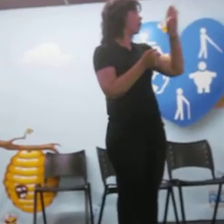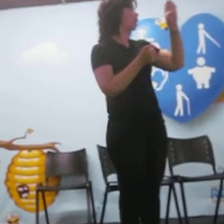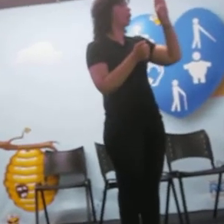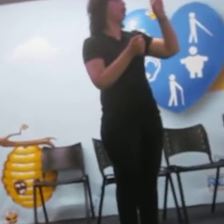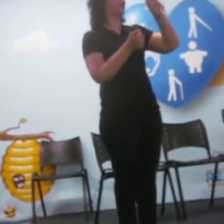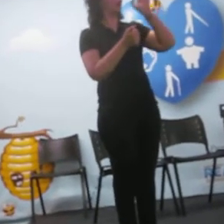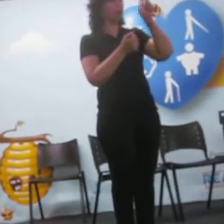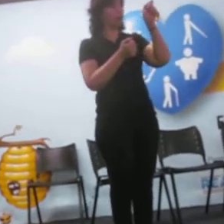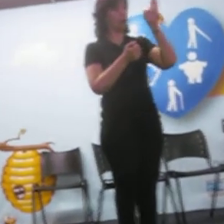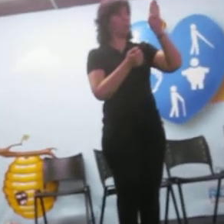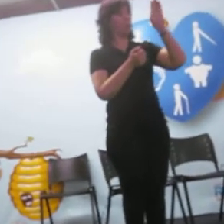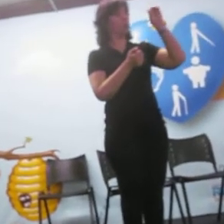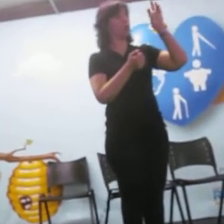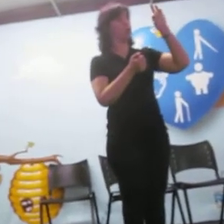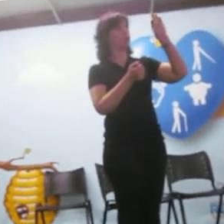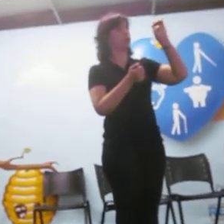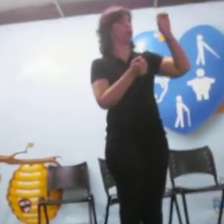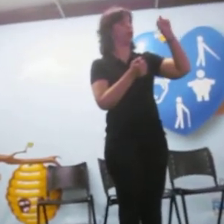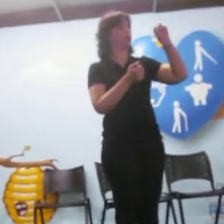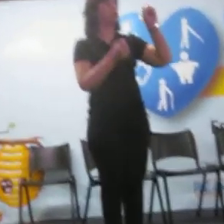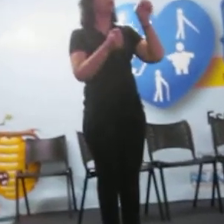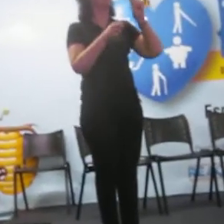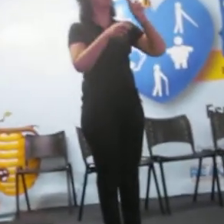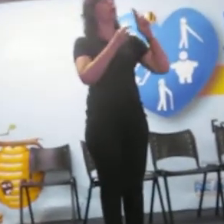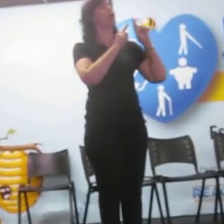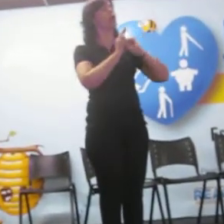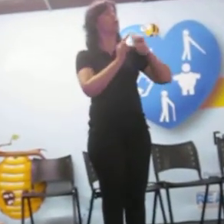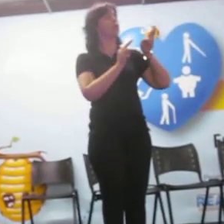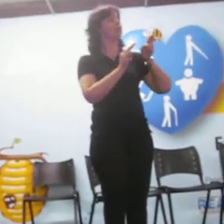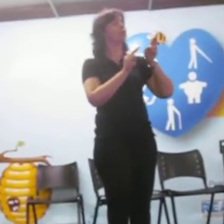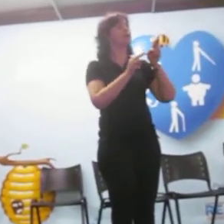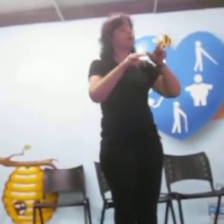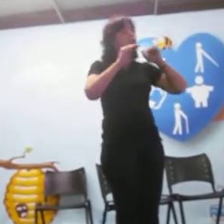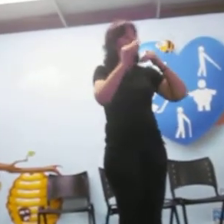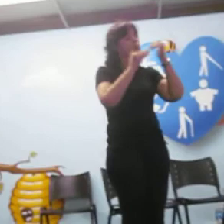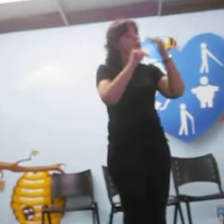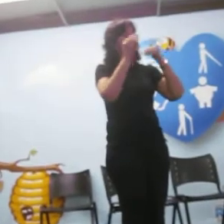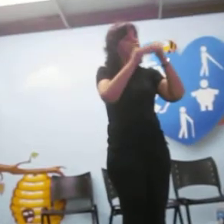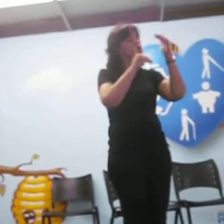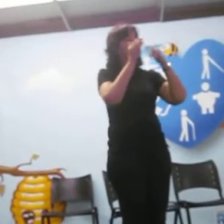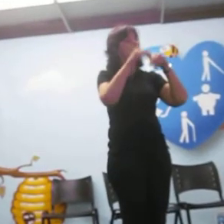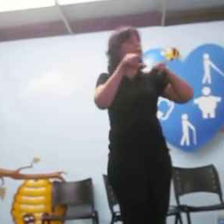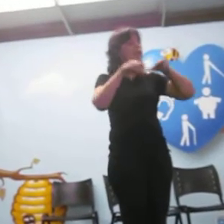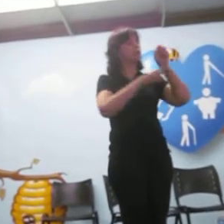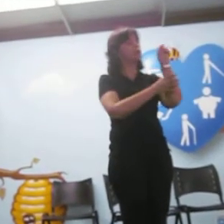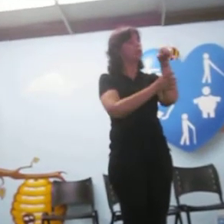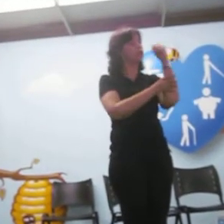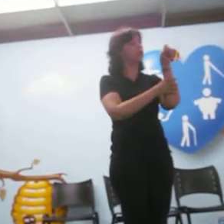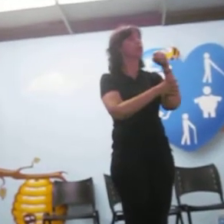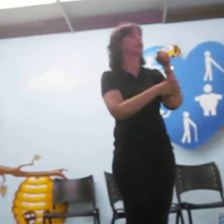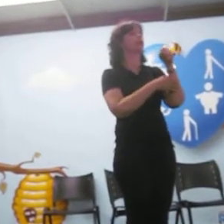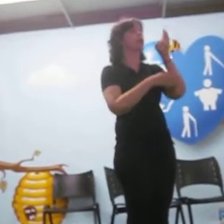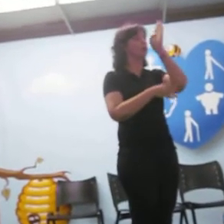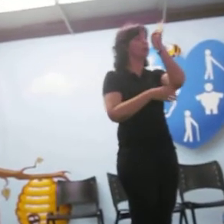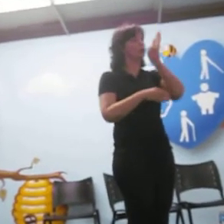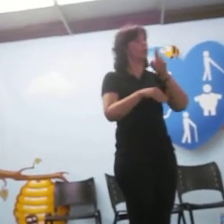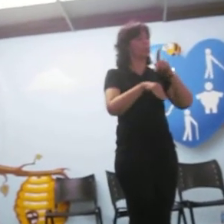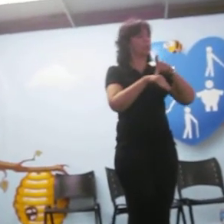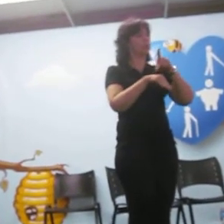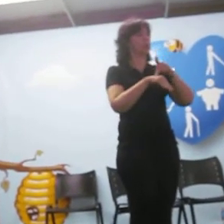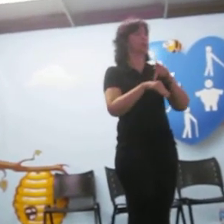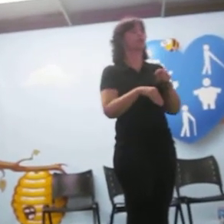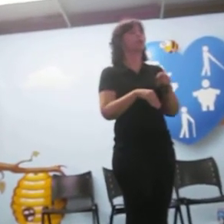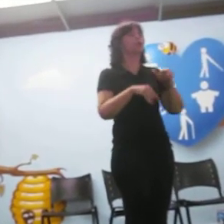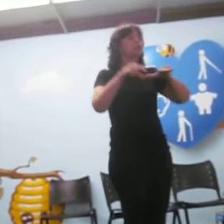cortesistas e cortesistas ortopédicos no país Há 24 anos, nós trabalhamos com o